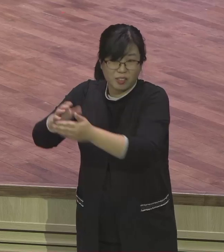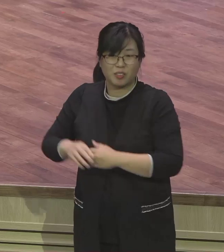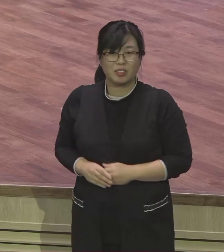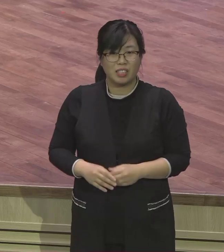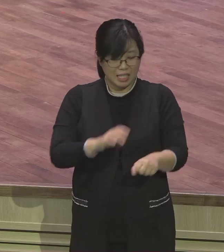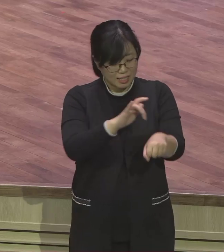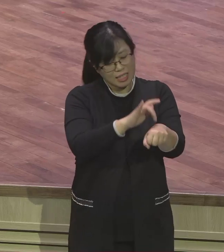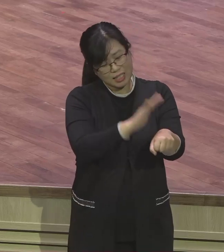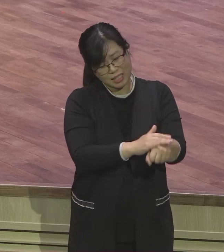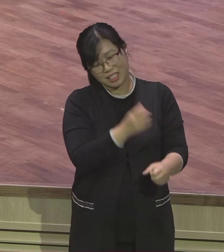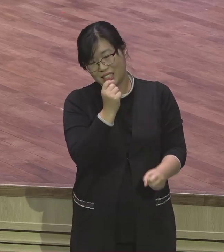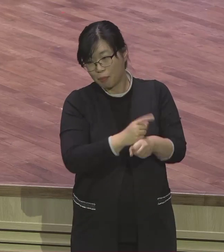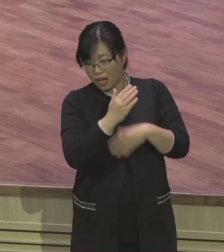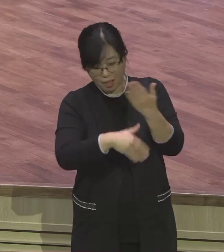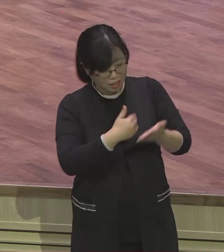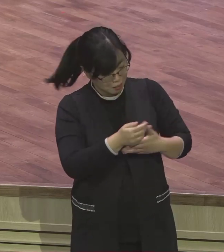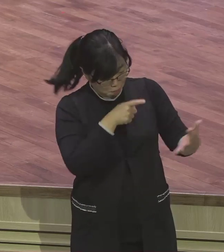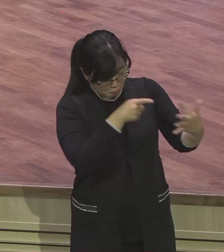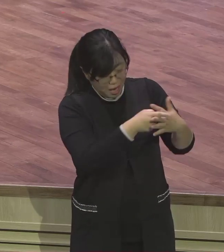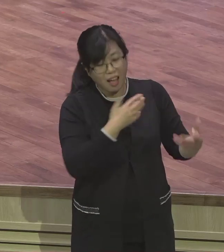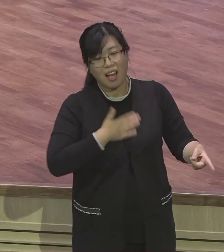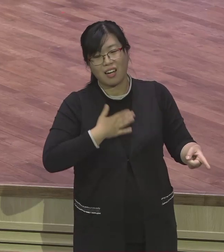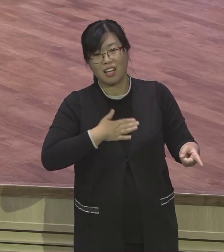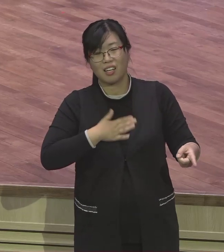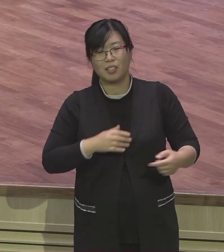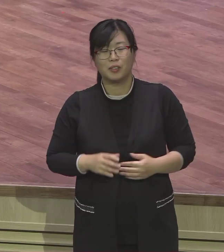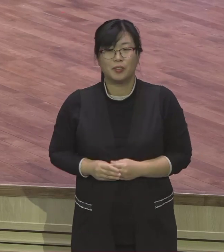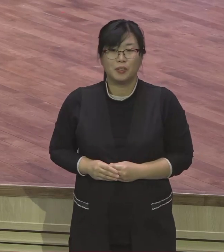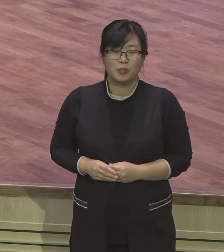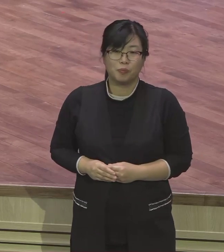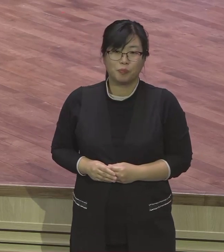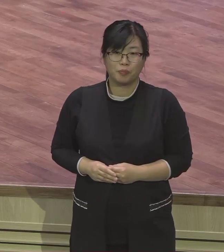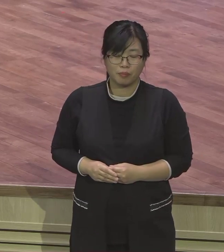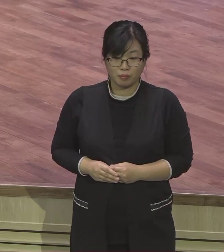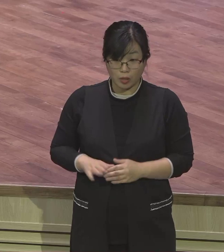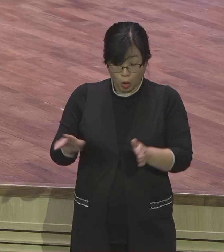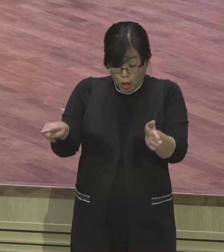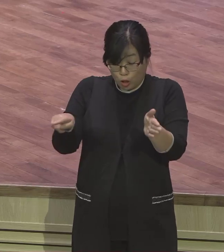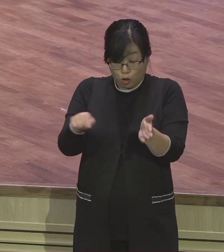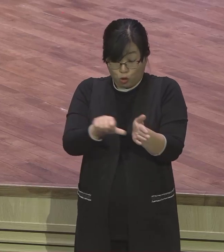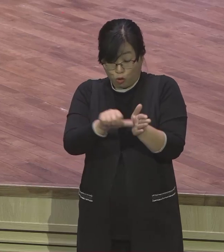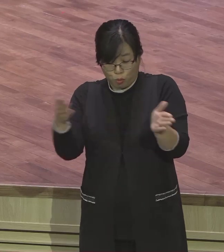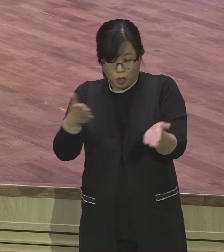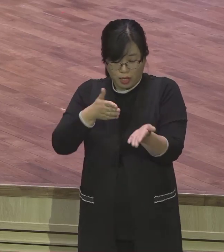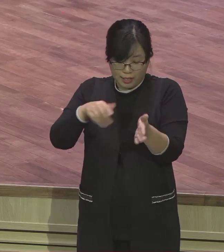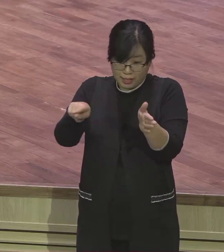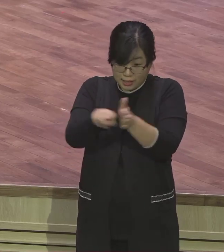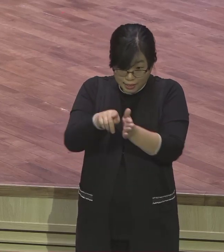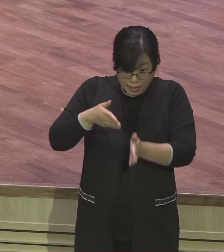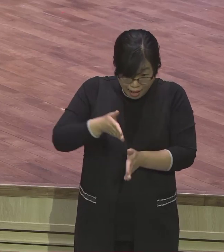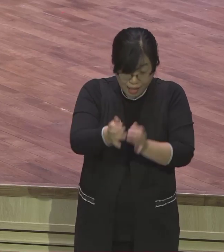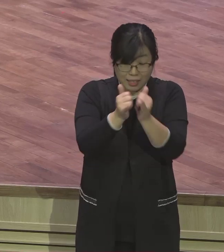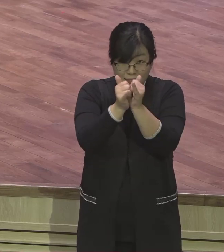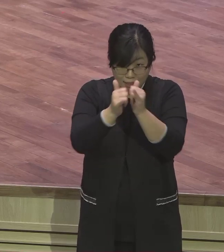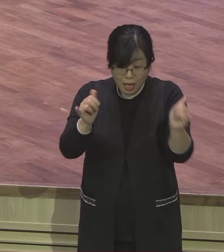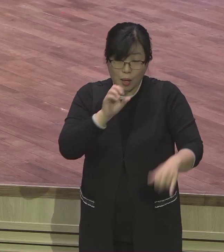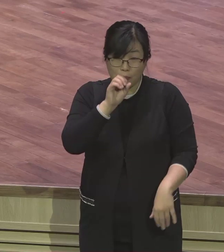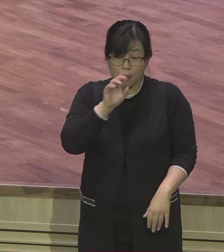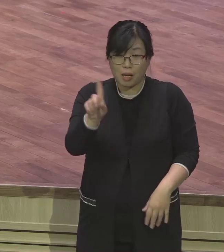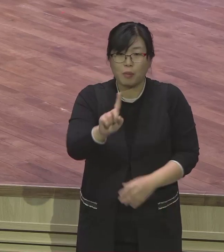한 신학자가 이런 말을 했어요 고통이 완전히 제거되기를 위해서 기도하는